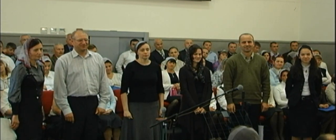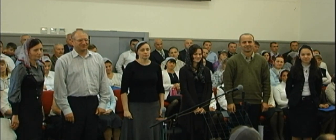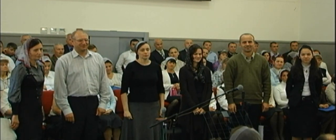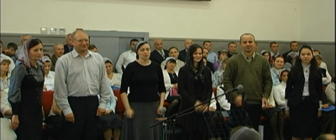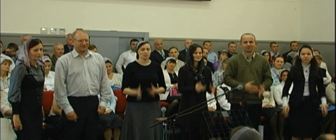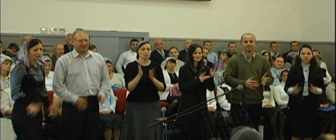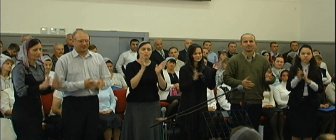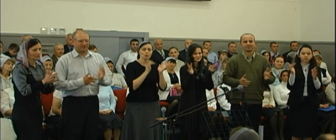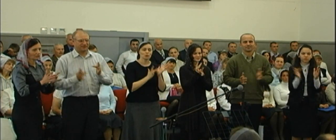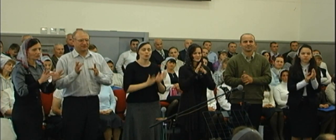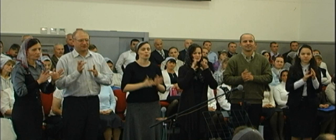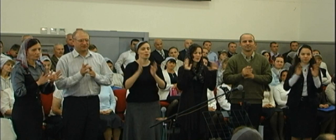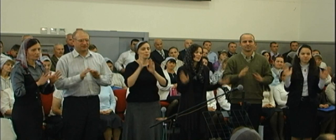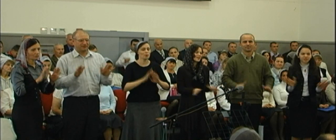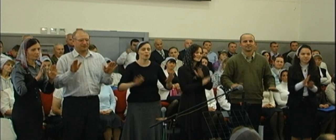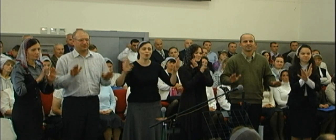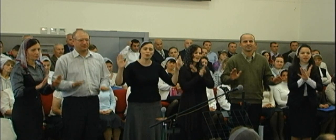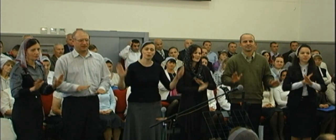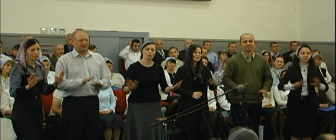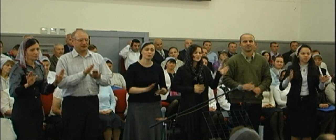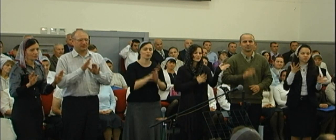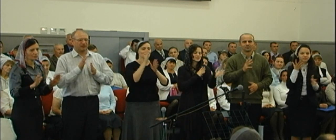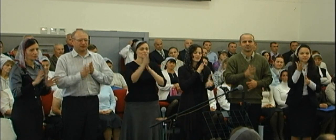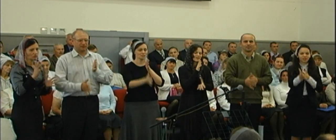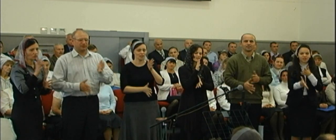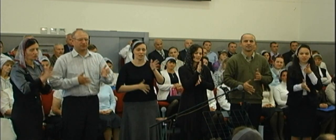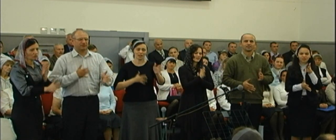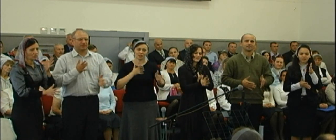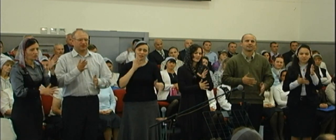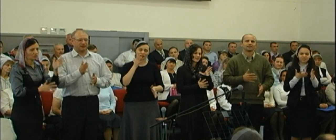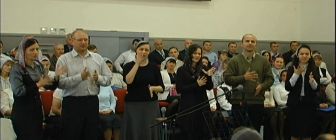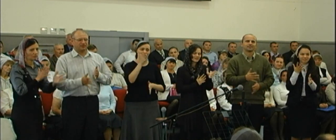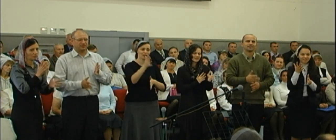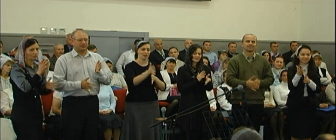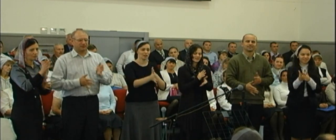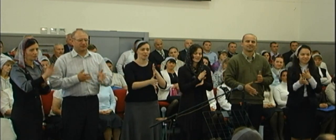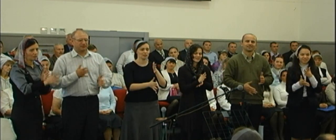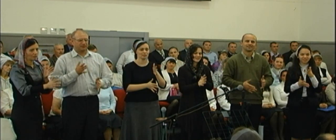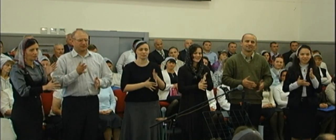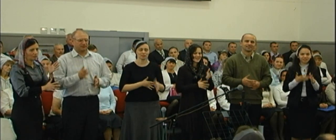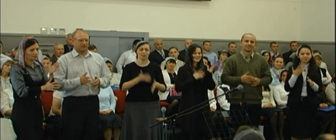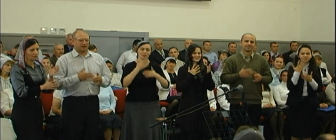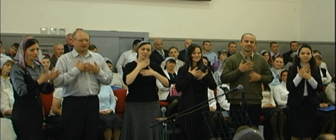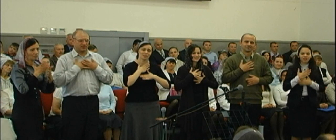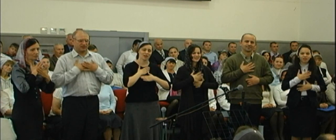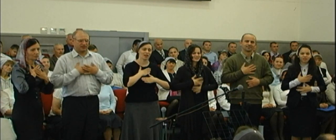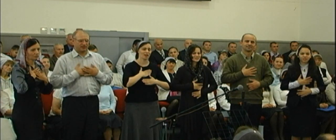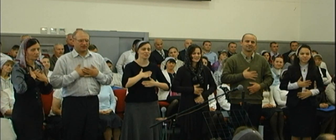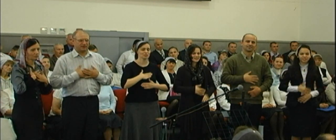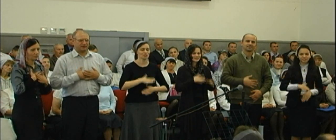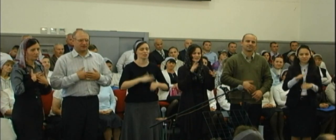Христу Иисусу песнь поют уста Так